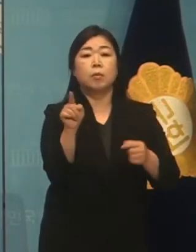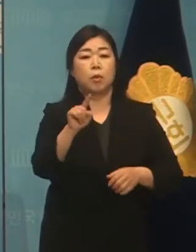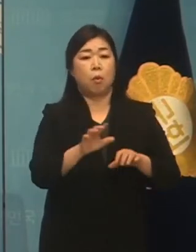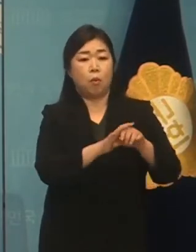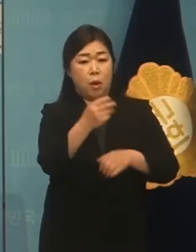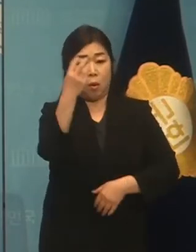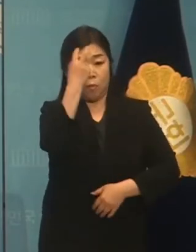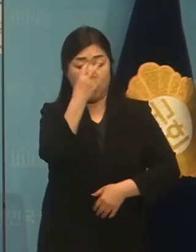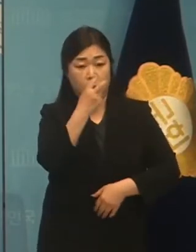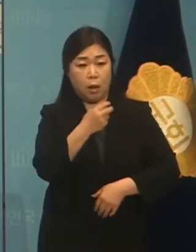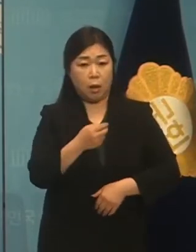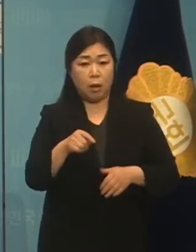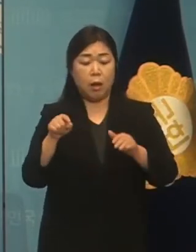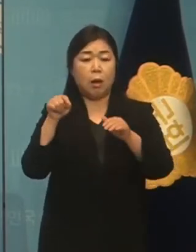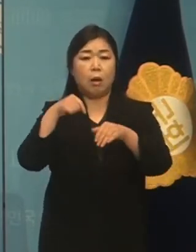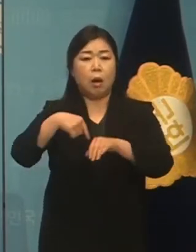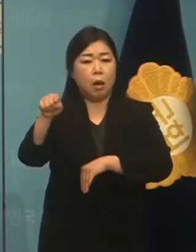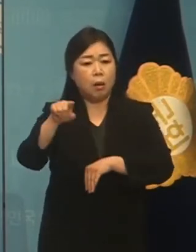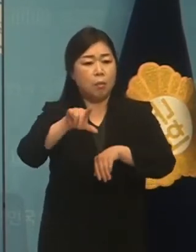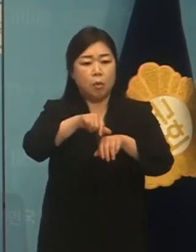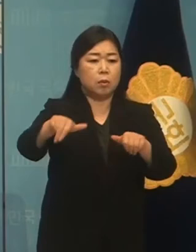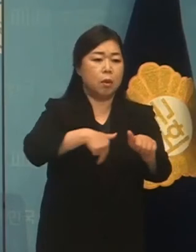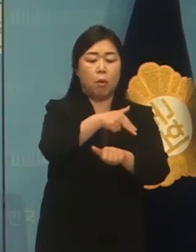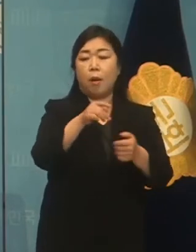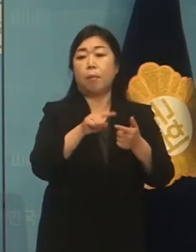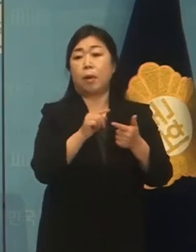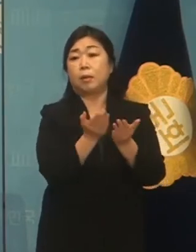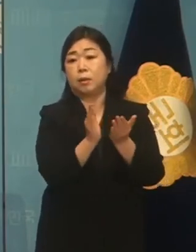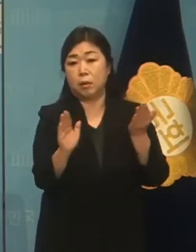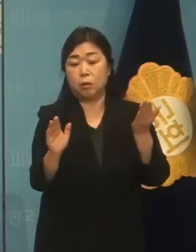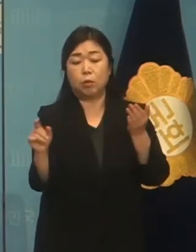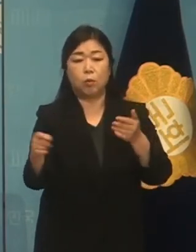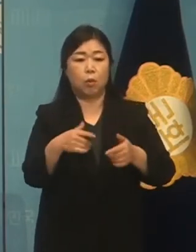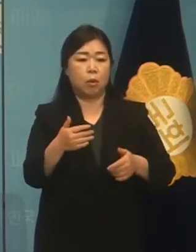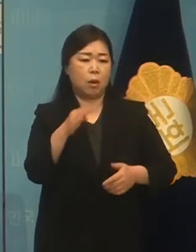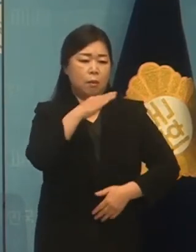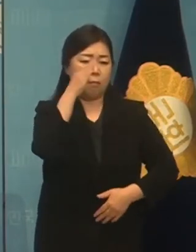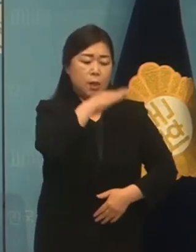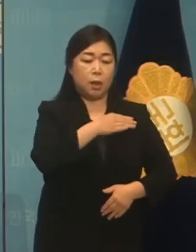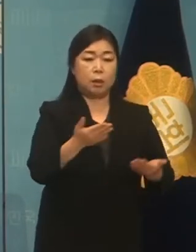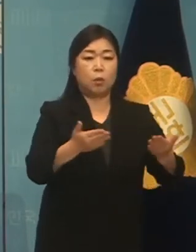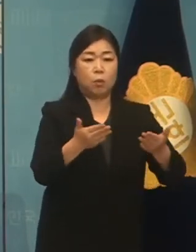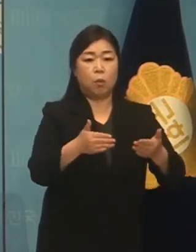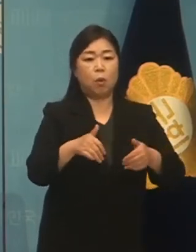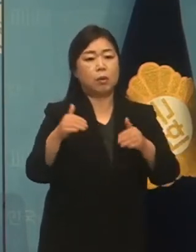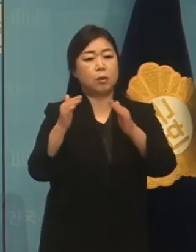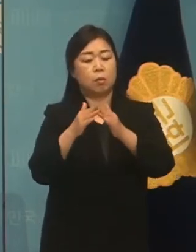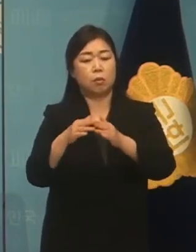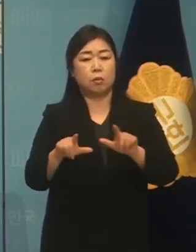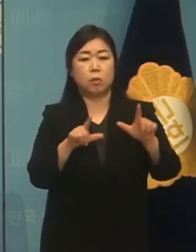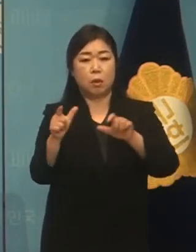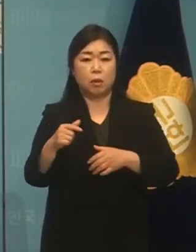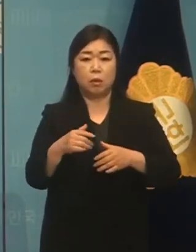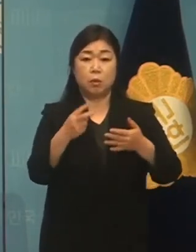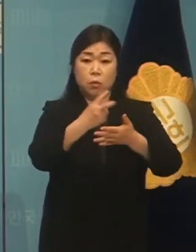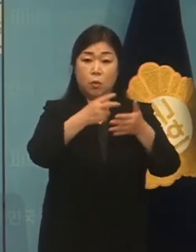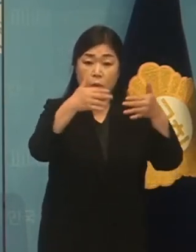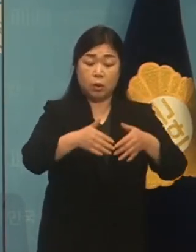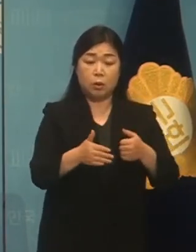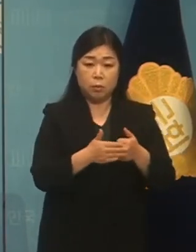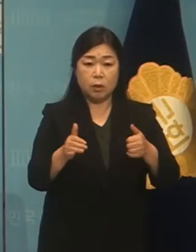코로나 검사를 받으러 가기 좋지 힘든 여건과 열악한 노동 거주 조건 때문이지 인종이